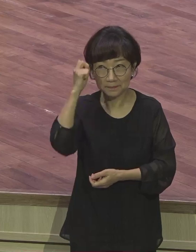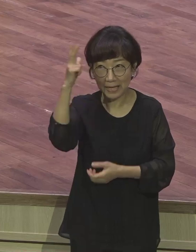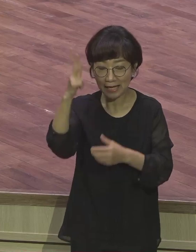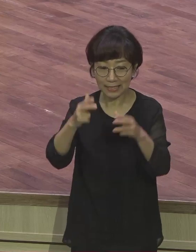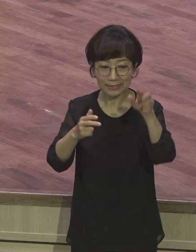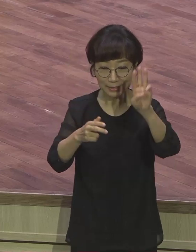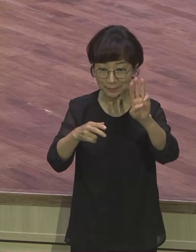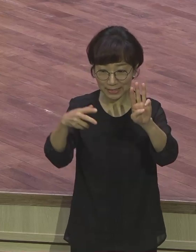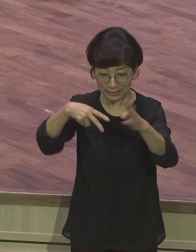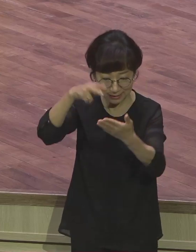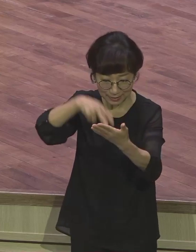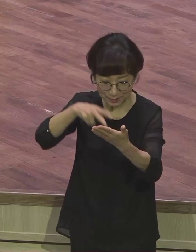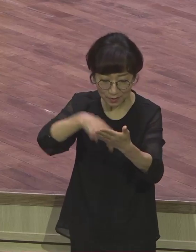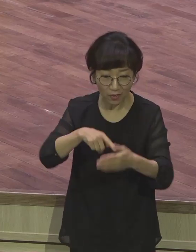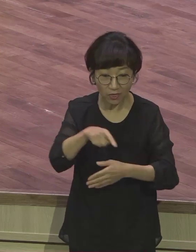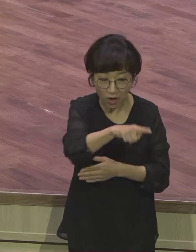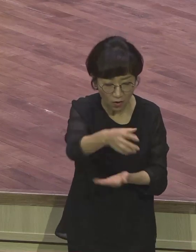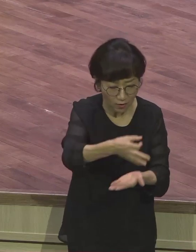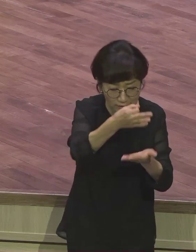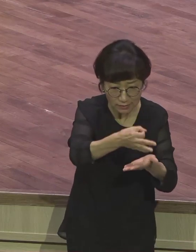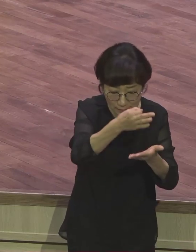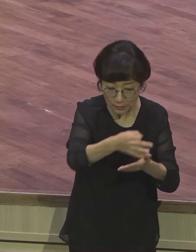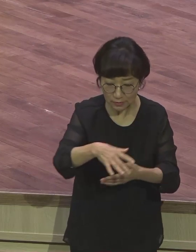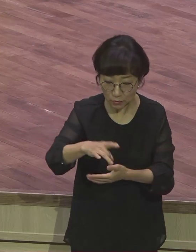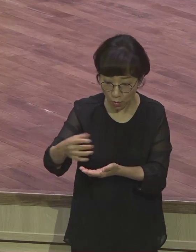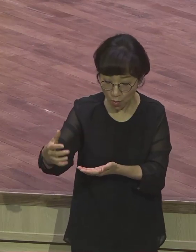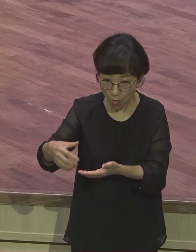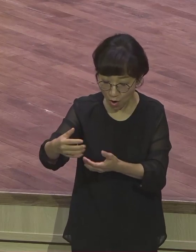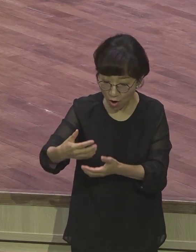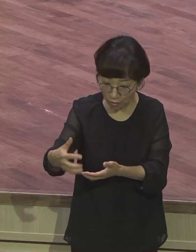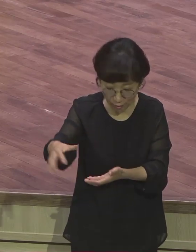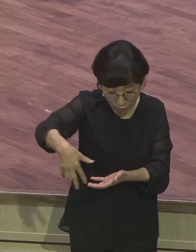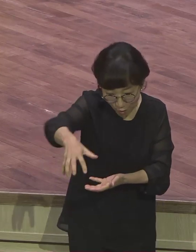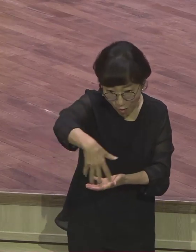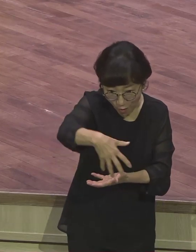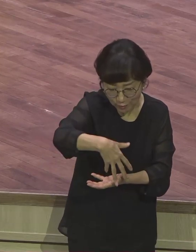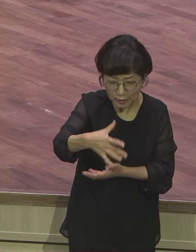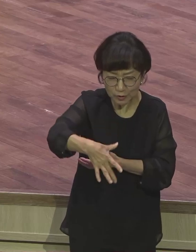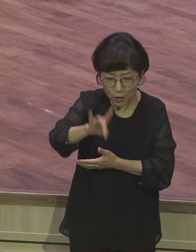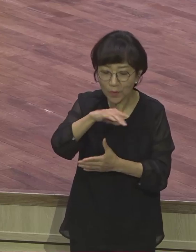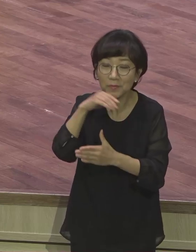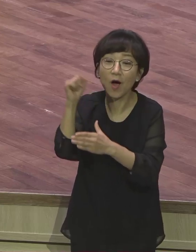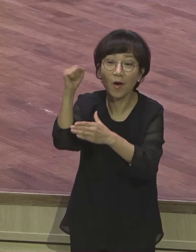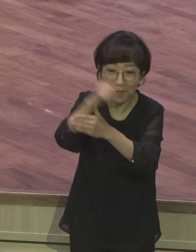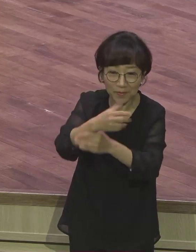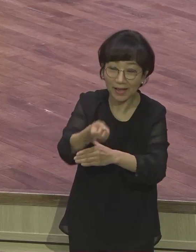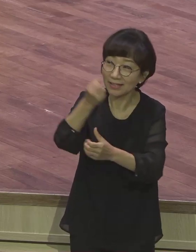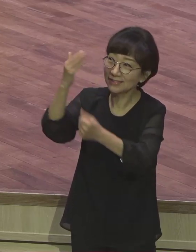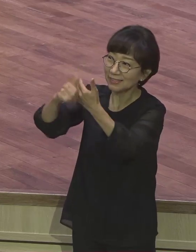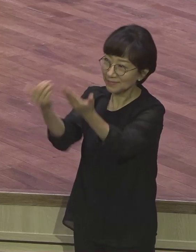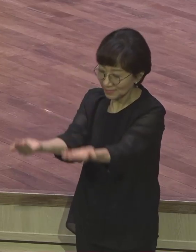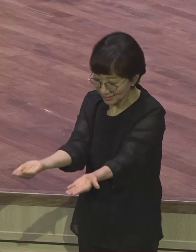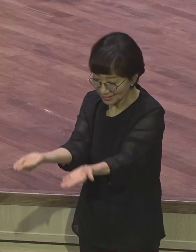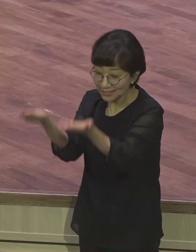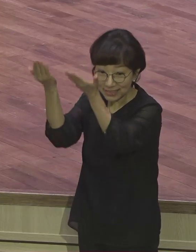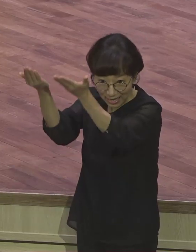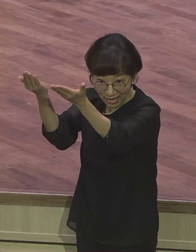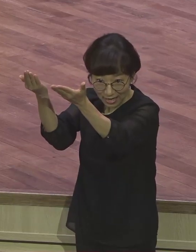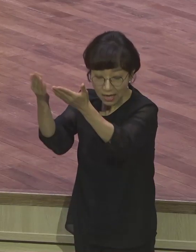너 재물과 너 소산물에 처음 익은 열매로 요하를 공경하라. 그래하면 너 창고가